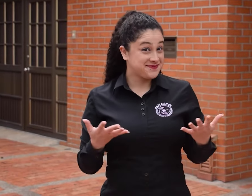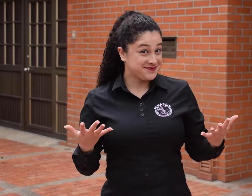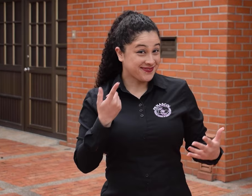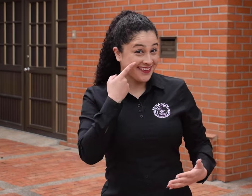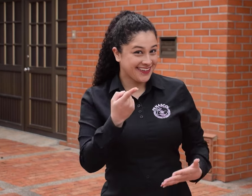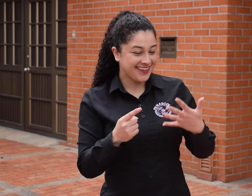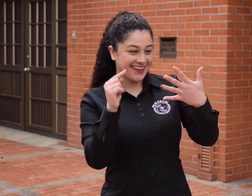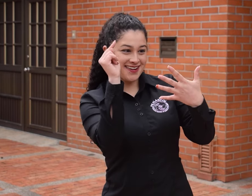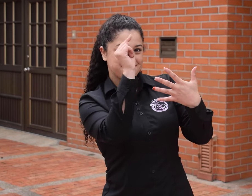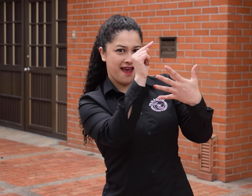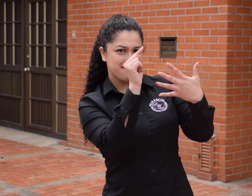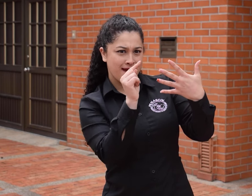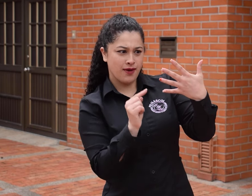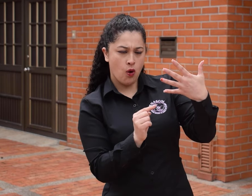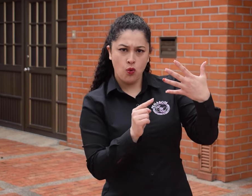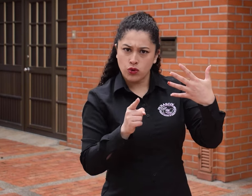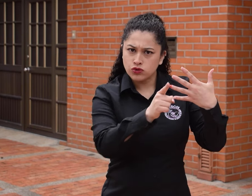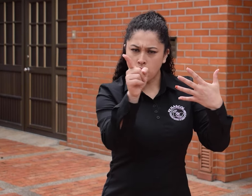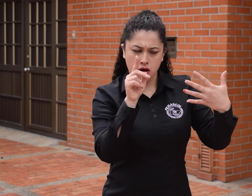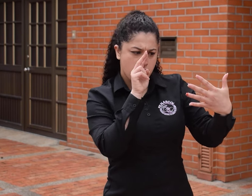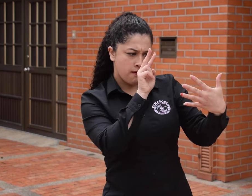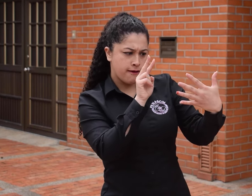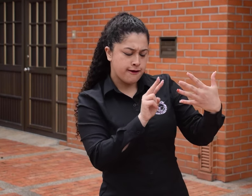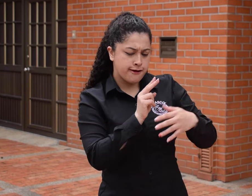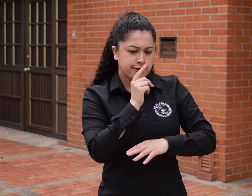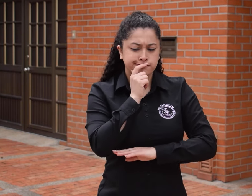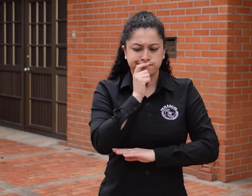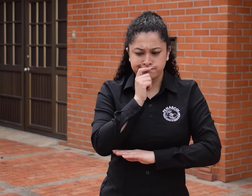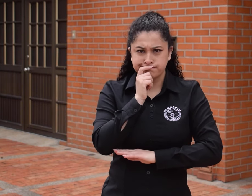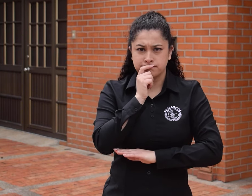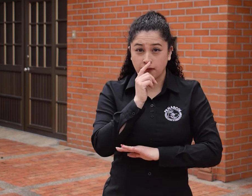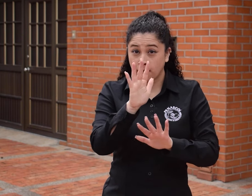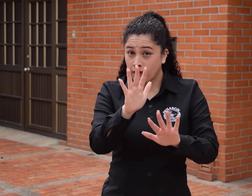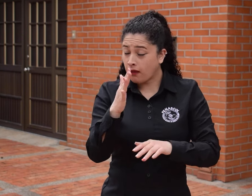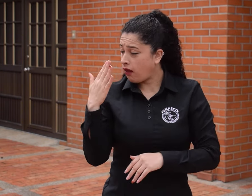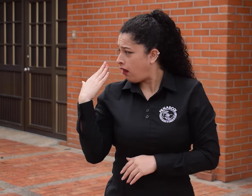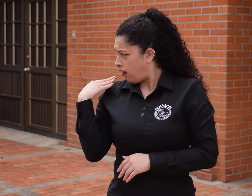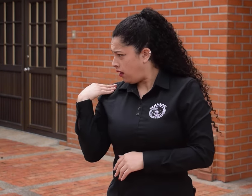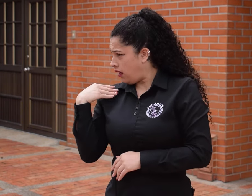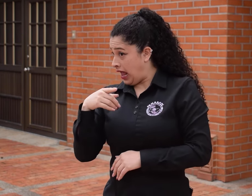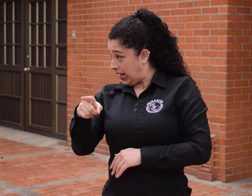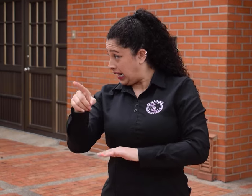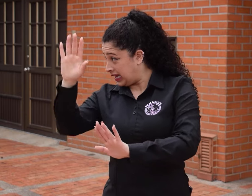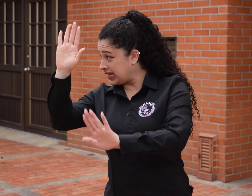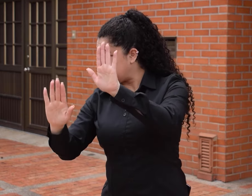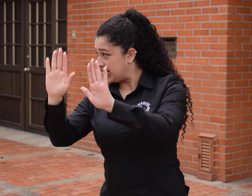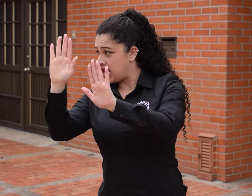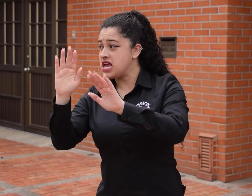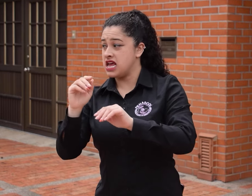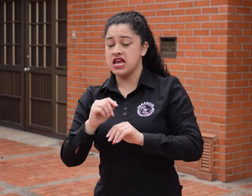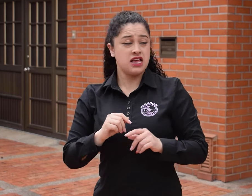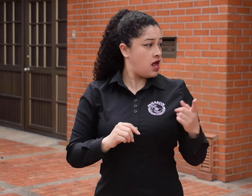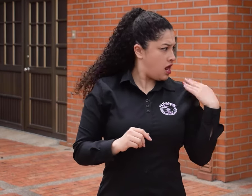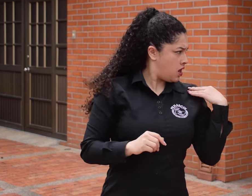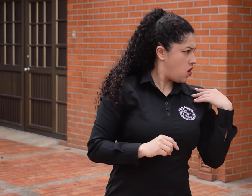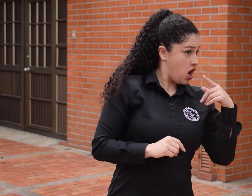Ten en cuenta estos cinco puntos y que tu voto no sea